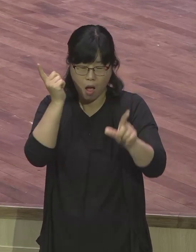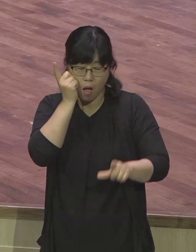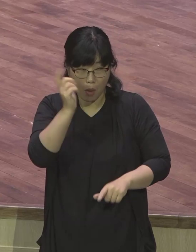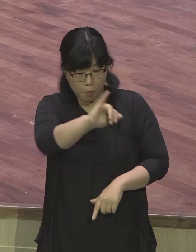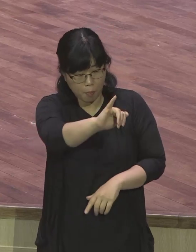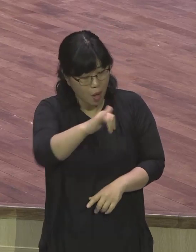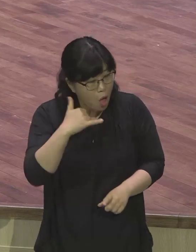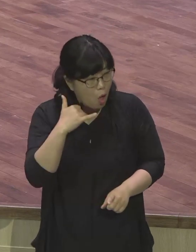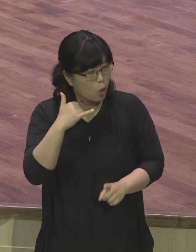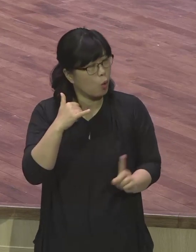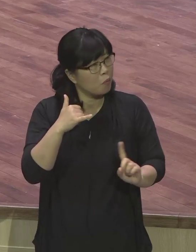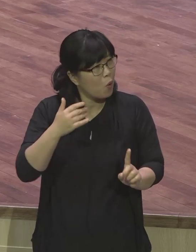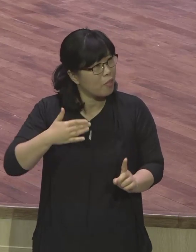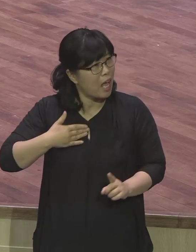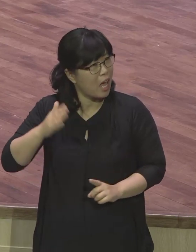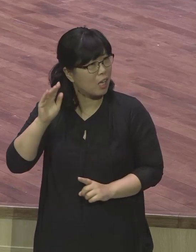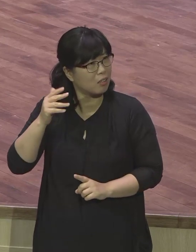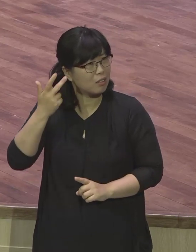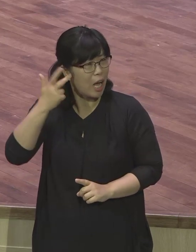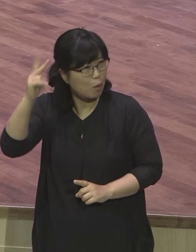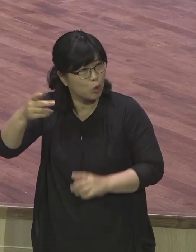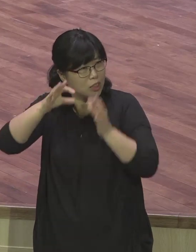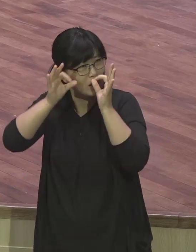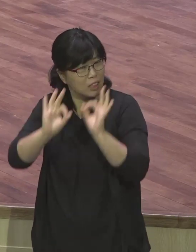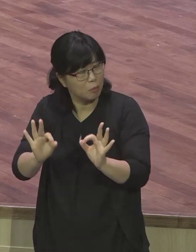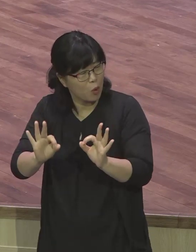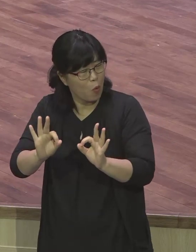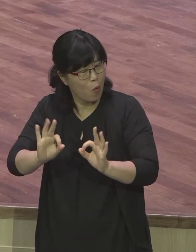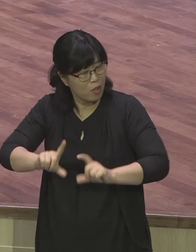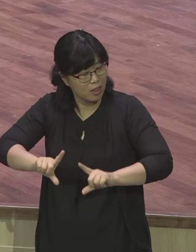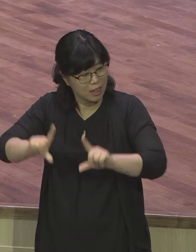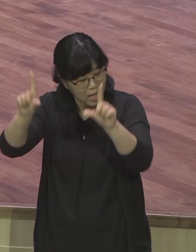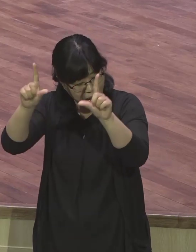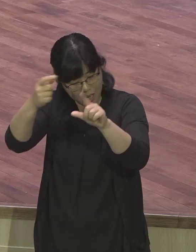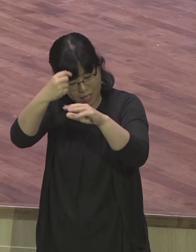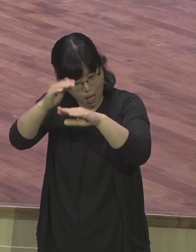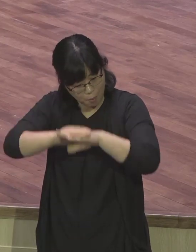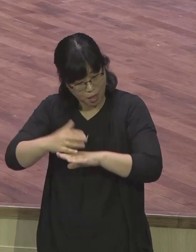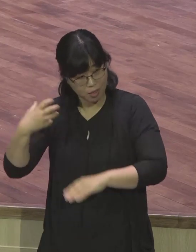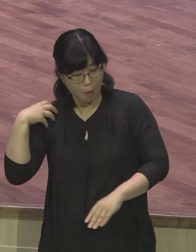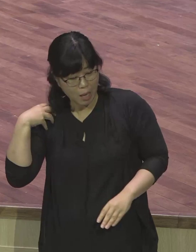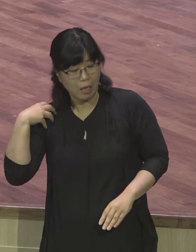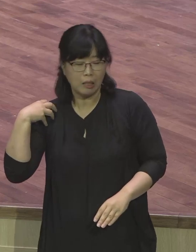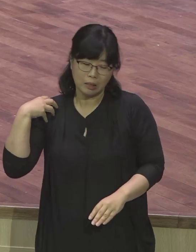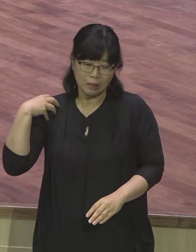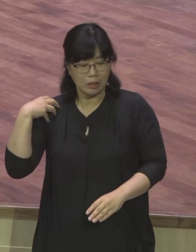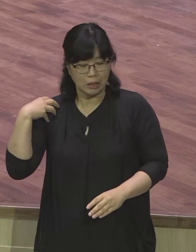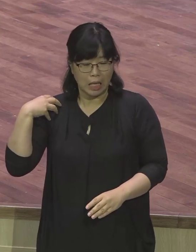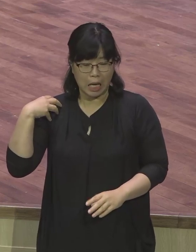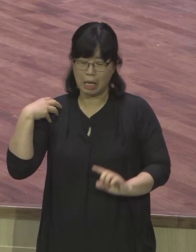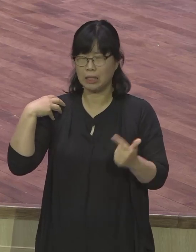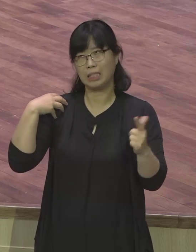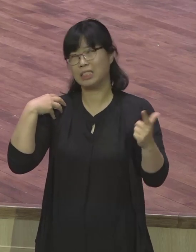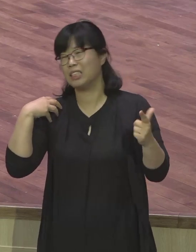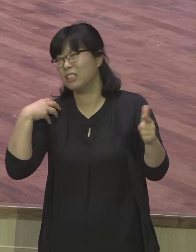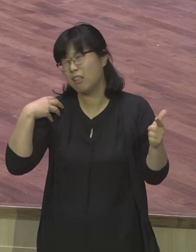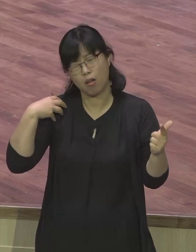잘못 들었나 라는 생각을 하게 되었고 나중에는 아닐 거야 라는 확신도 가져왔습니다